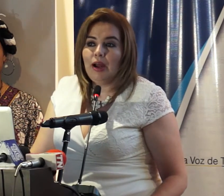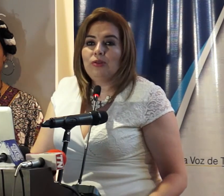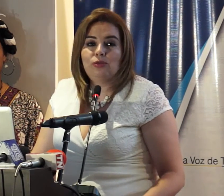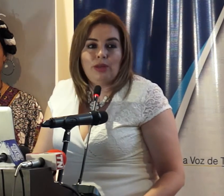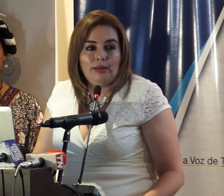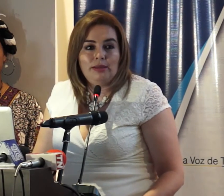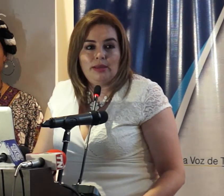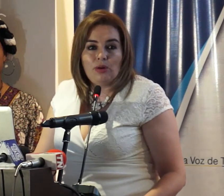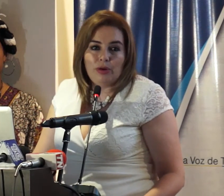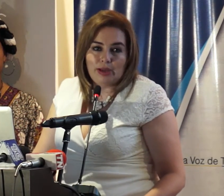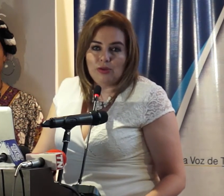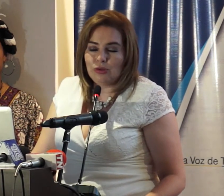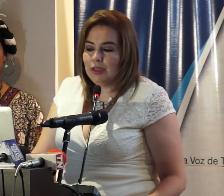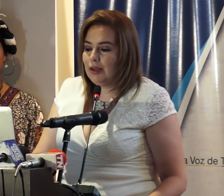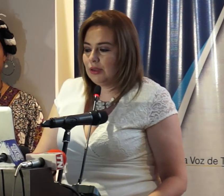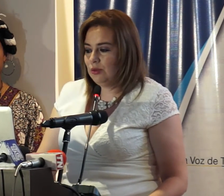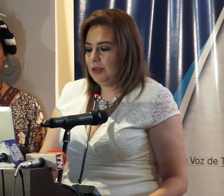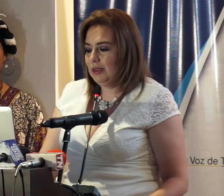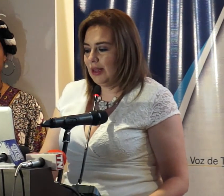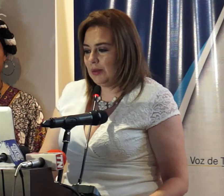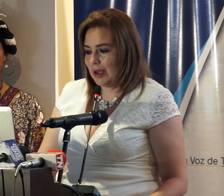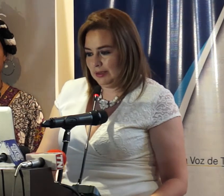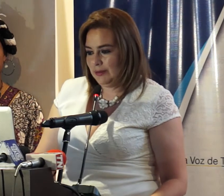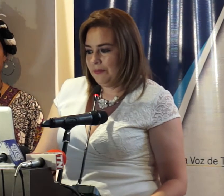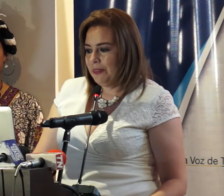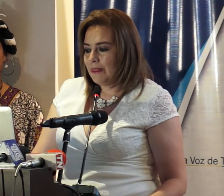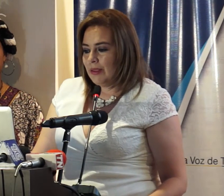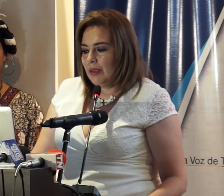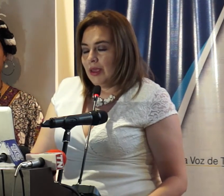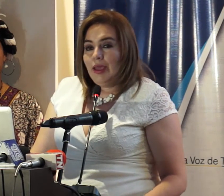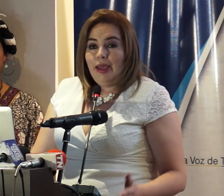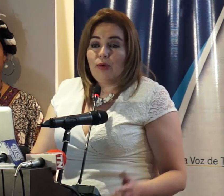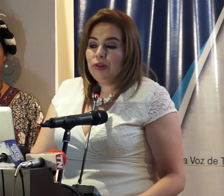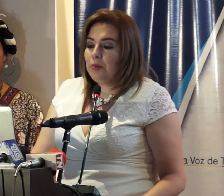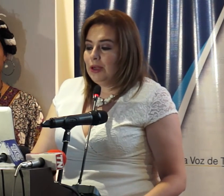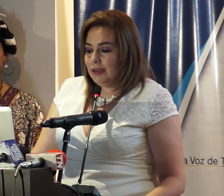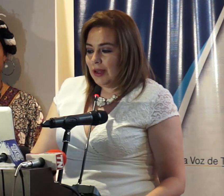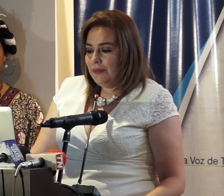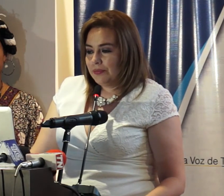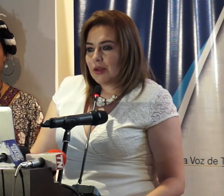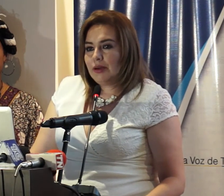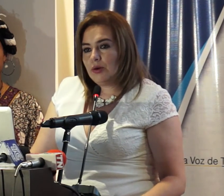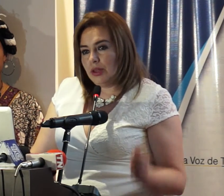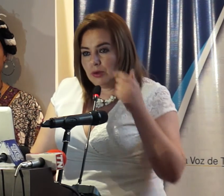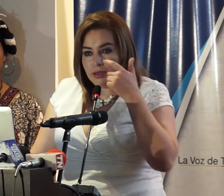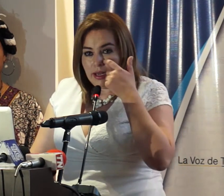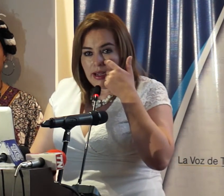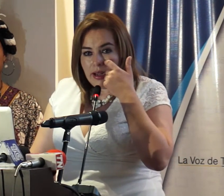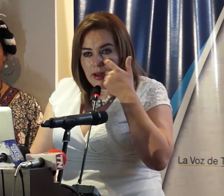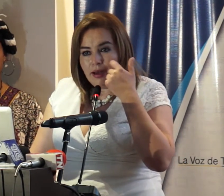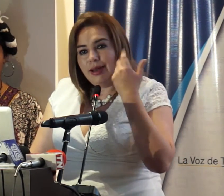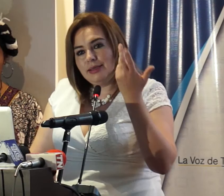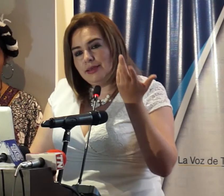también a los estudiantes de comunicación social de las universidades del país en cuanto a publicidad recordemos